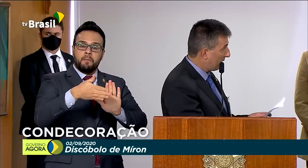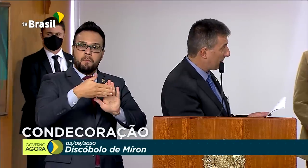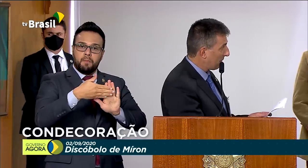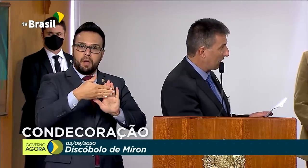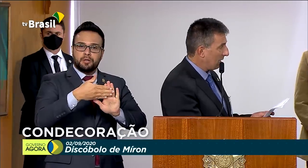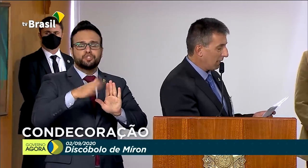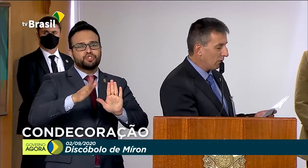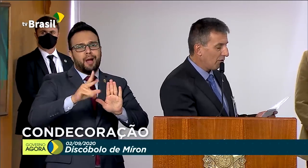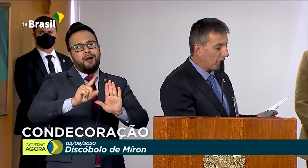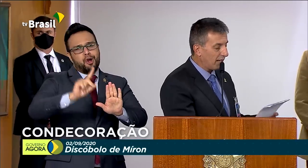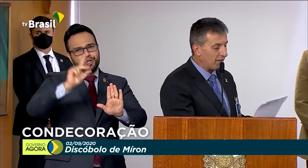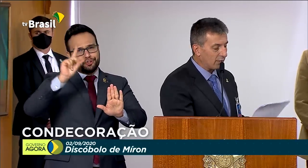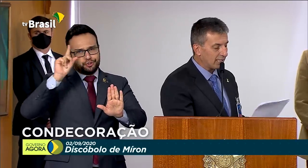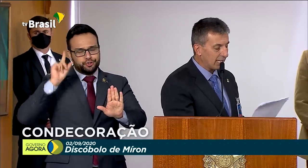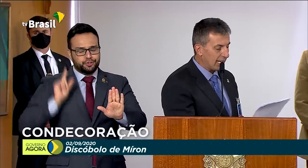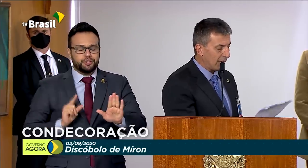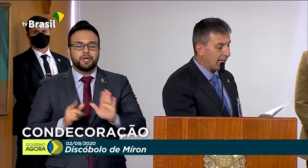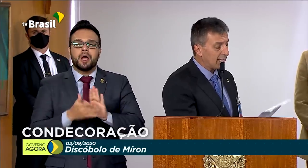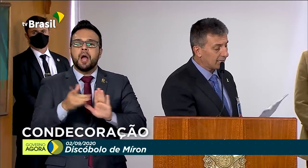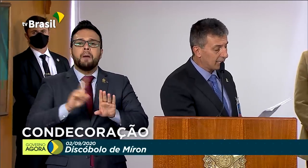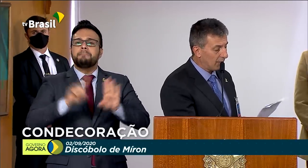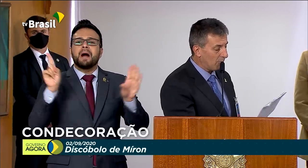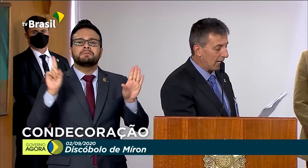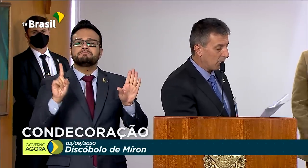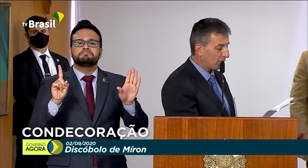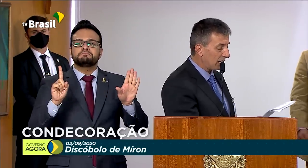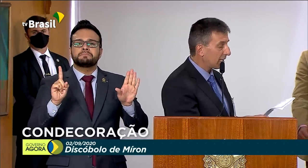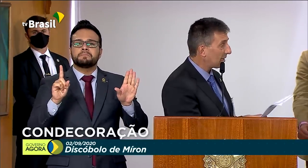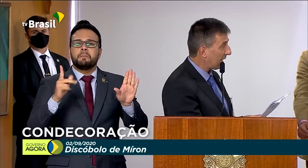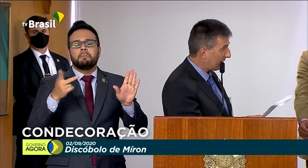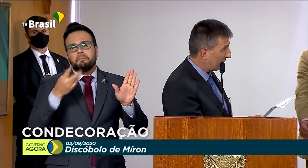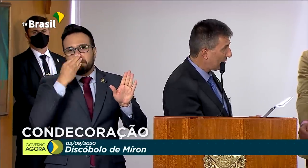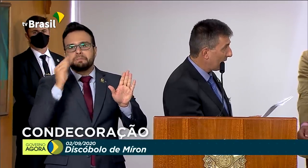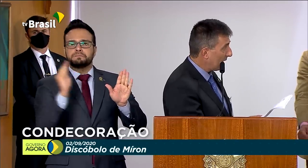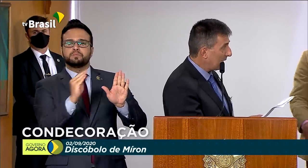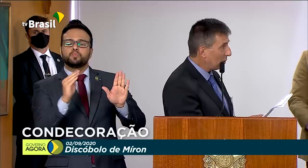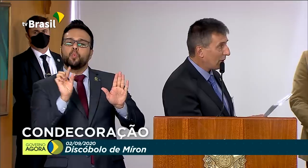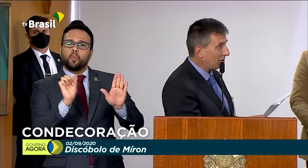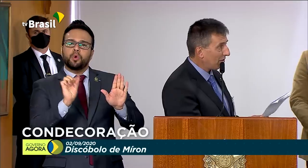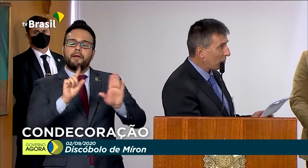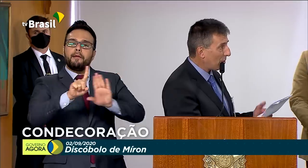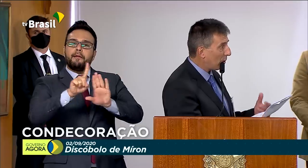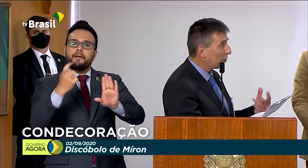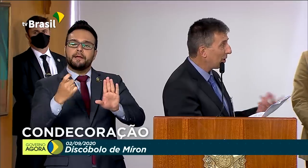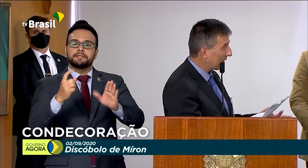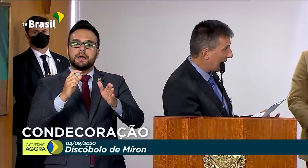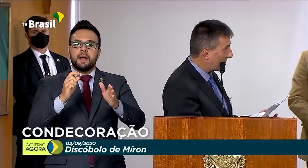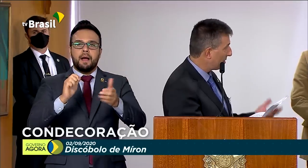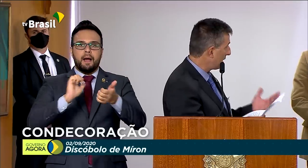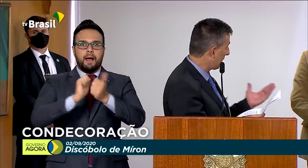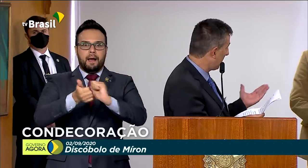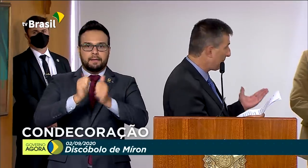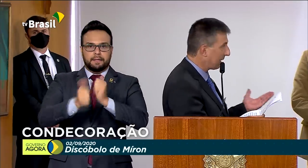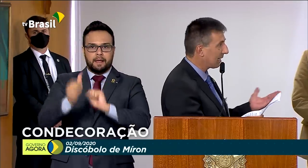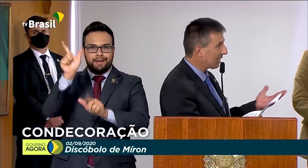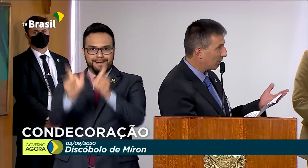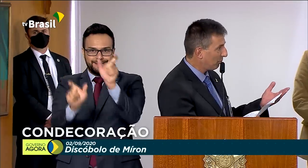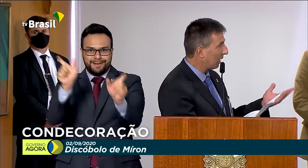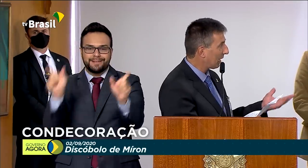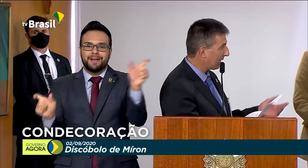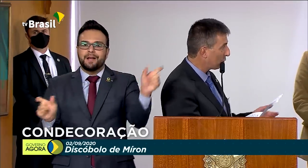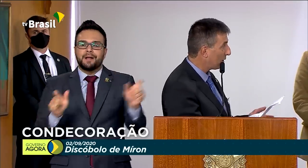é antiga e não foi levada a sério em relação aos ex-atletas que nunca tiveram uma oportunidade, e aqui